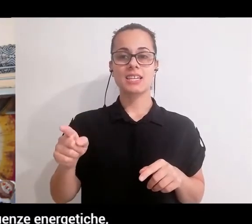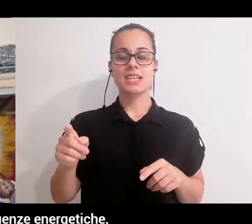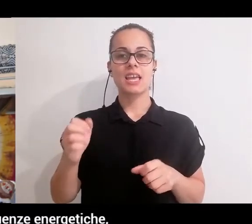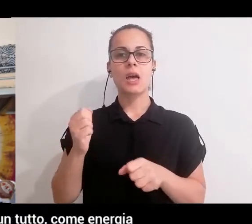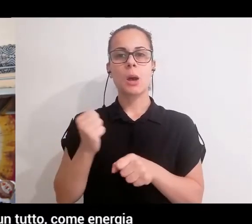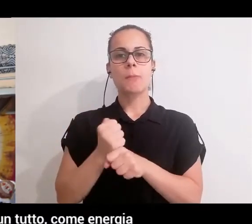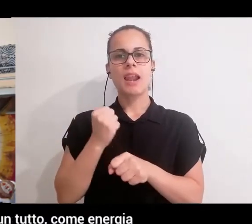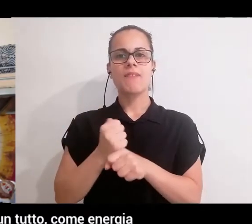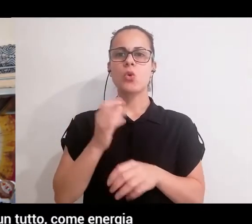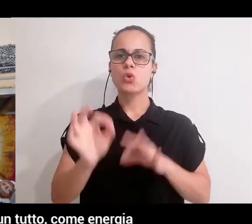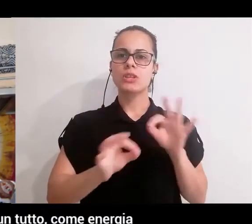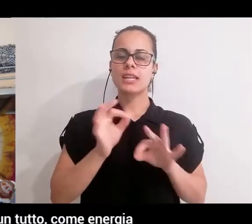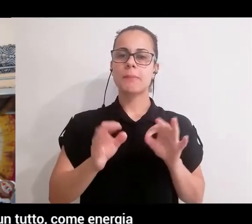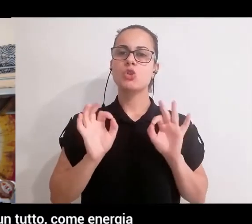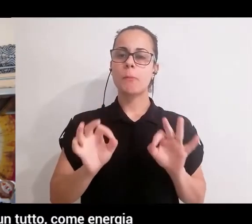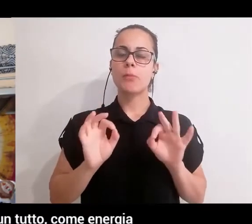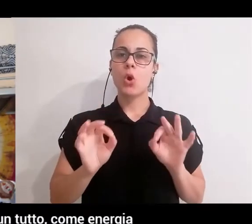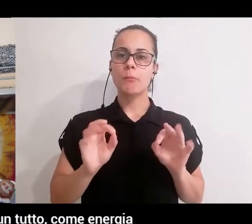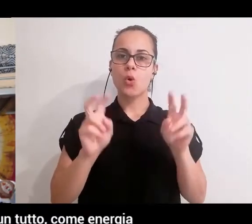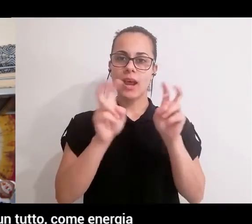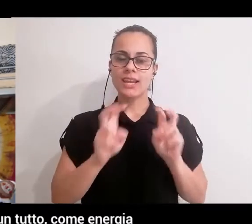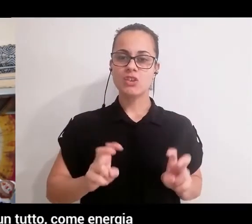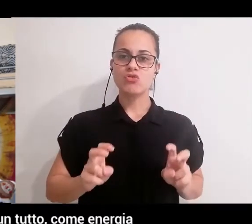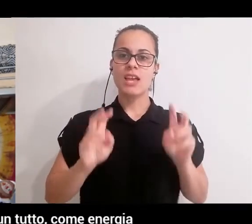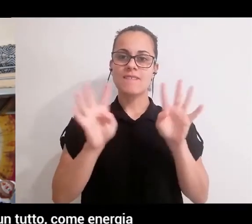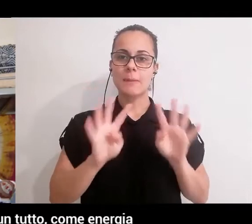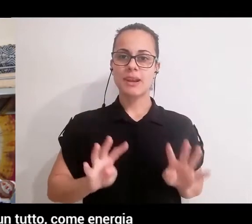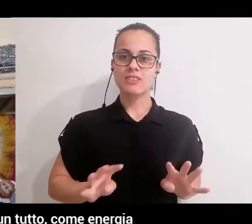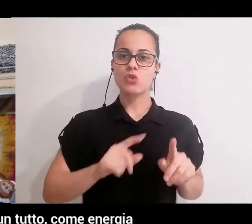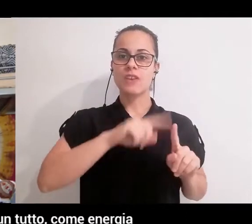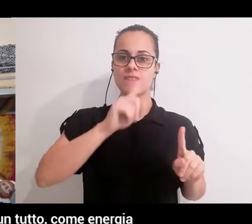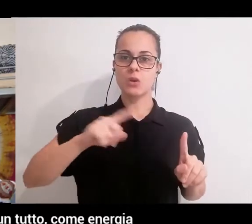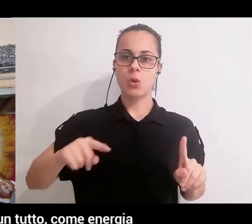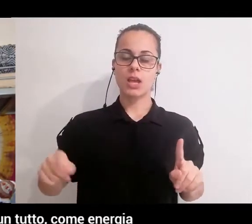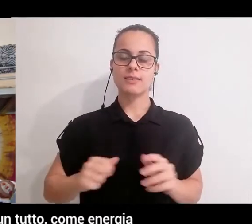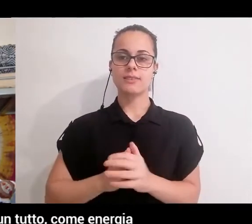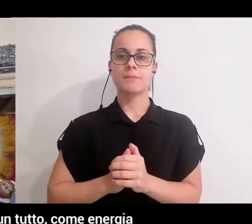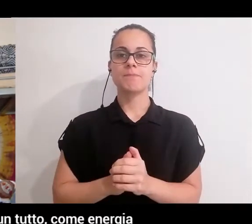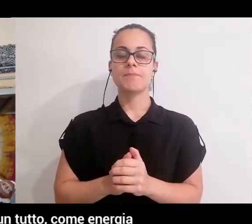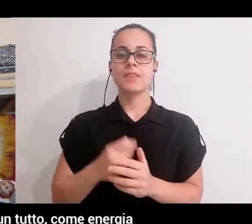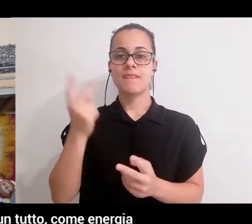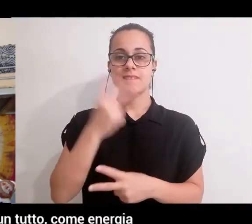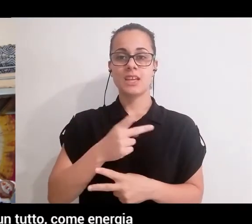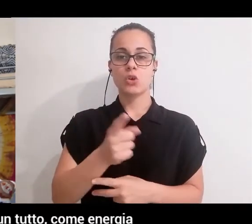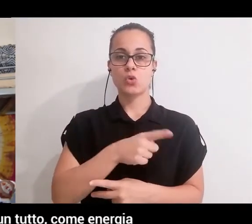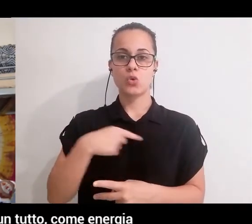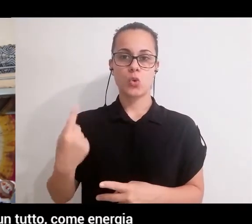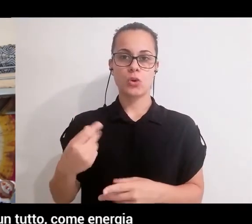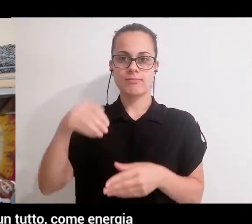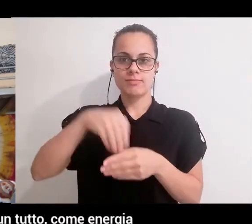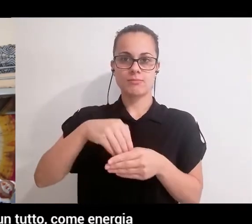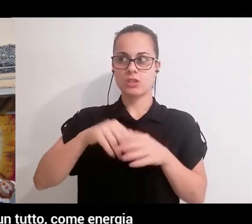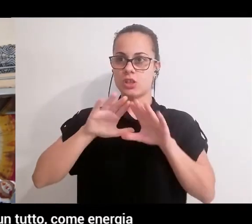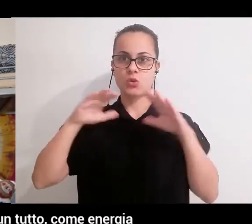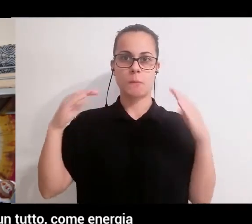energetiche, sull'energia stessa. Facendo noi parte di un tutto,